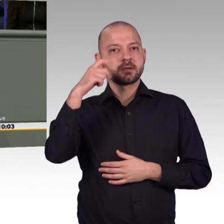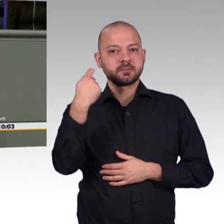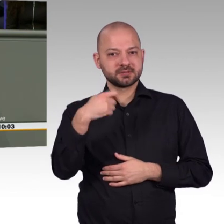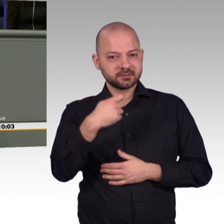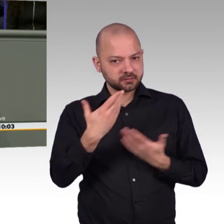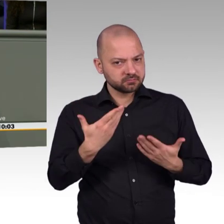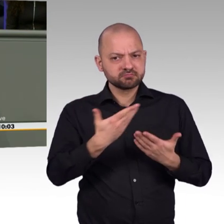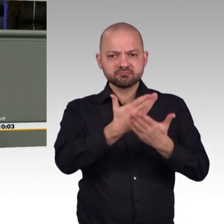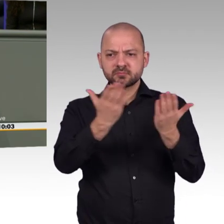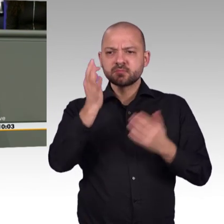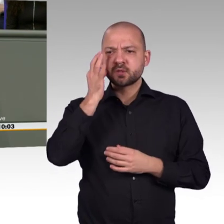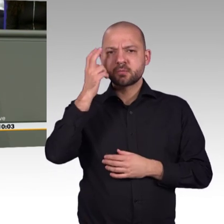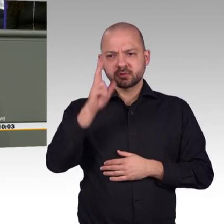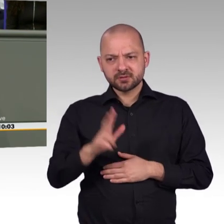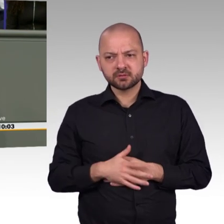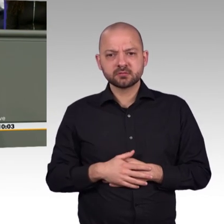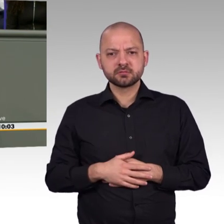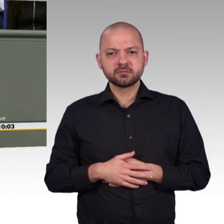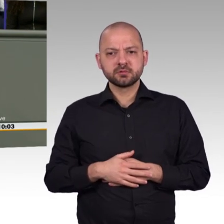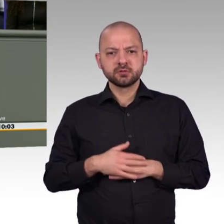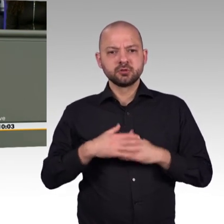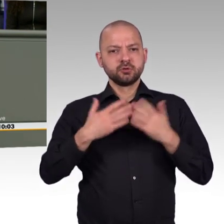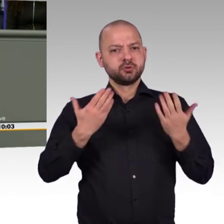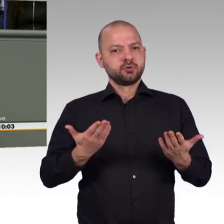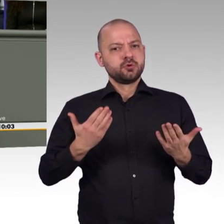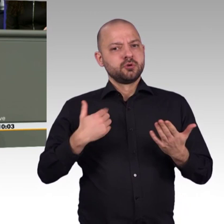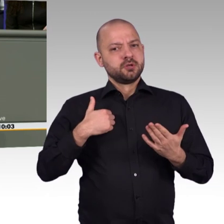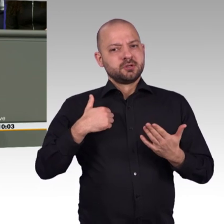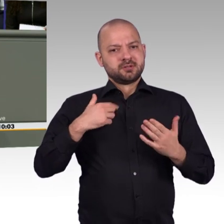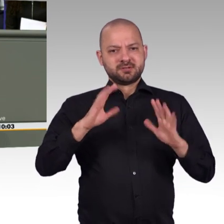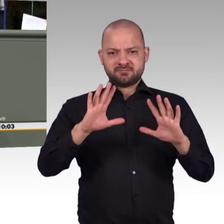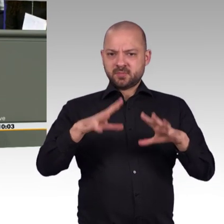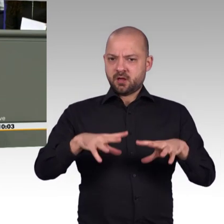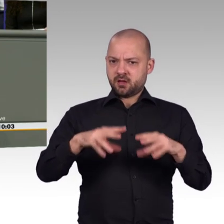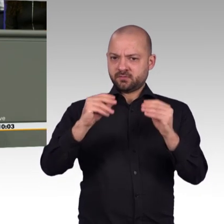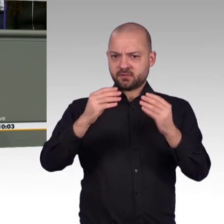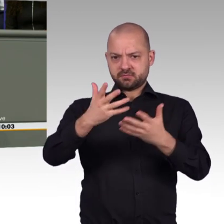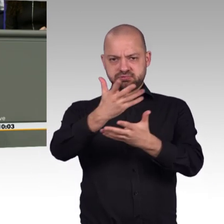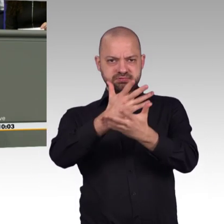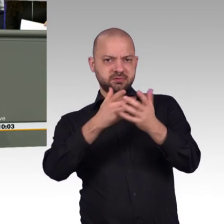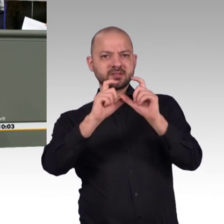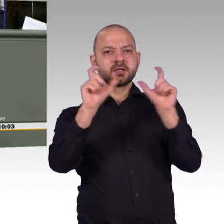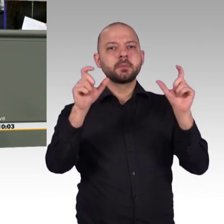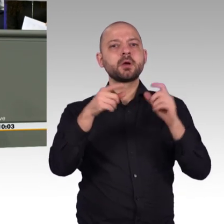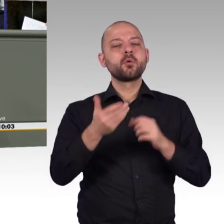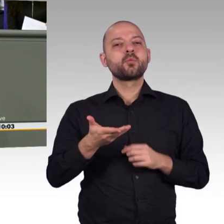anzupassen. Und dieses Ziel wurde aus digitalpolitischer Sicht nicht genügend erreicht. Und das haben die